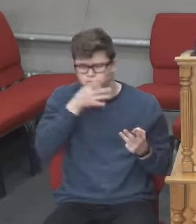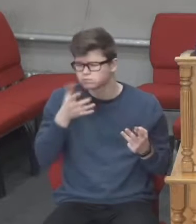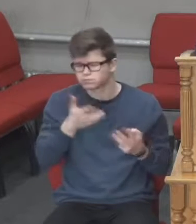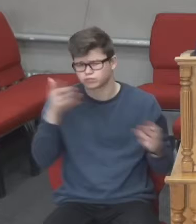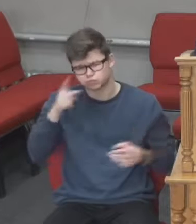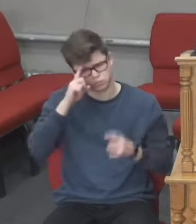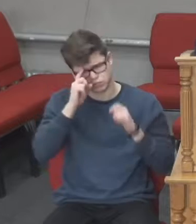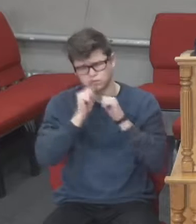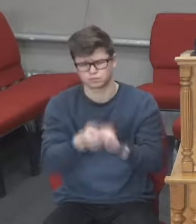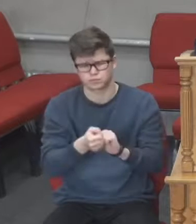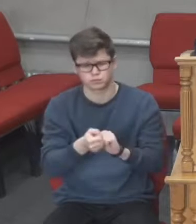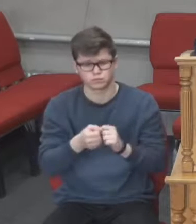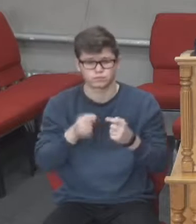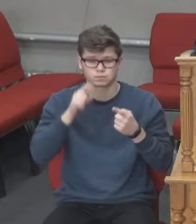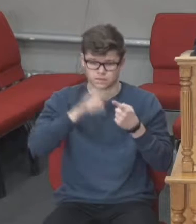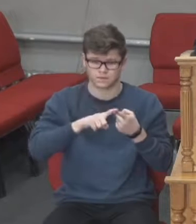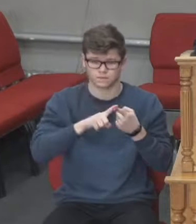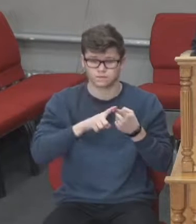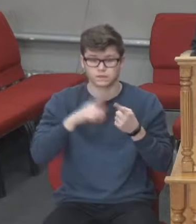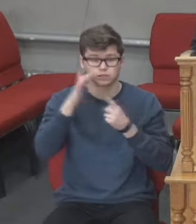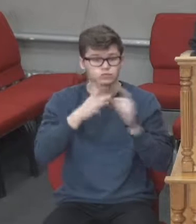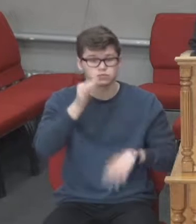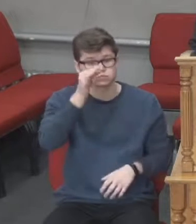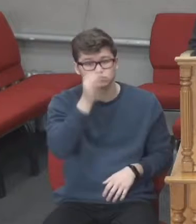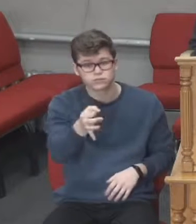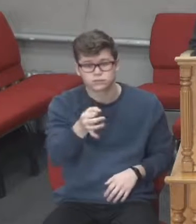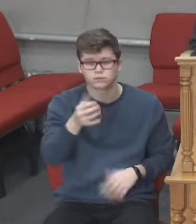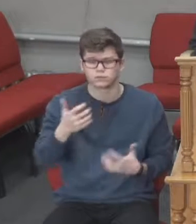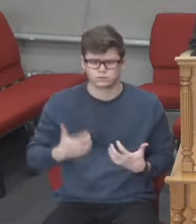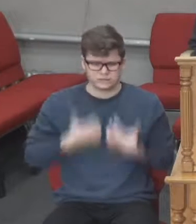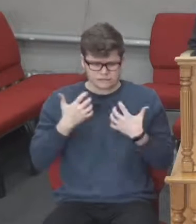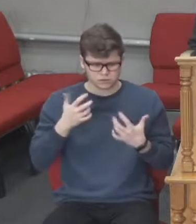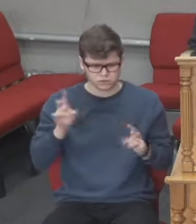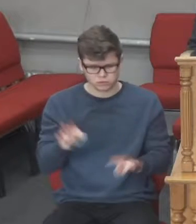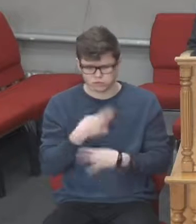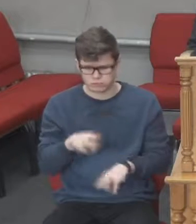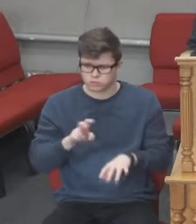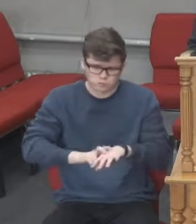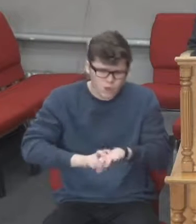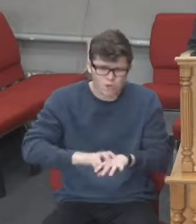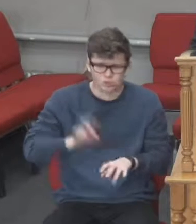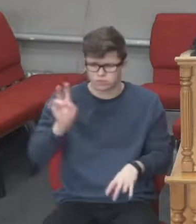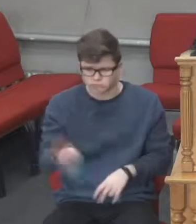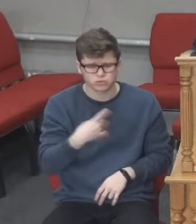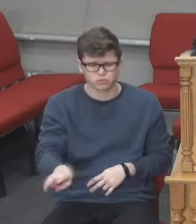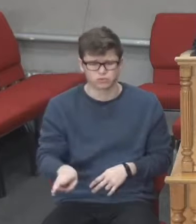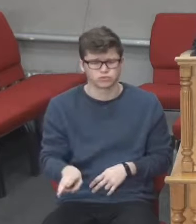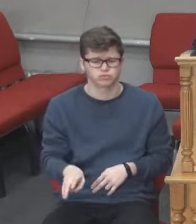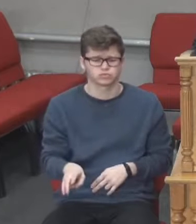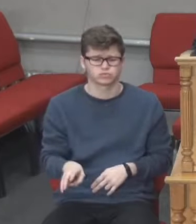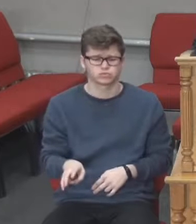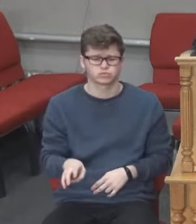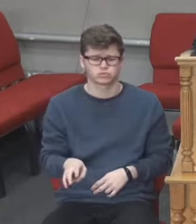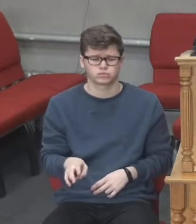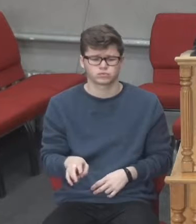ми їх запам'ятали. Перший пункт. Христос так сказав, не лякайтеся, не лякайтеся, брати і сестри.